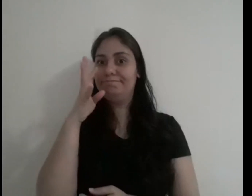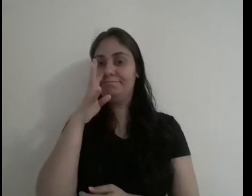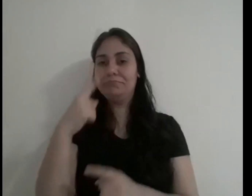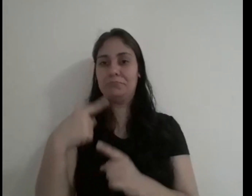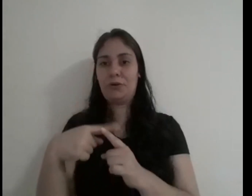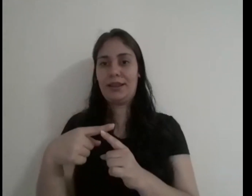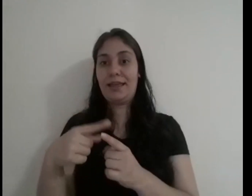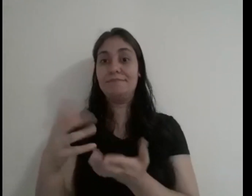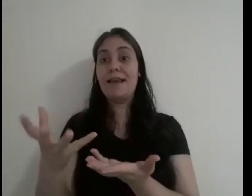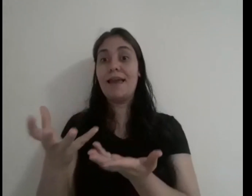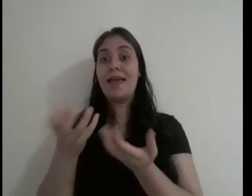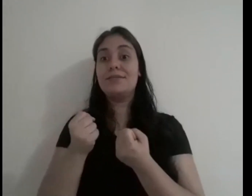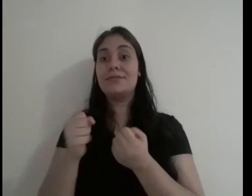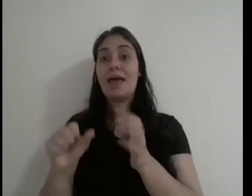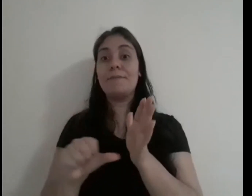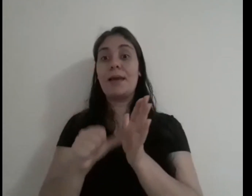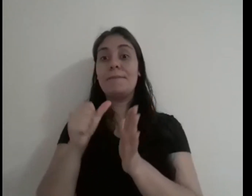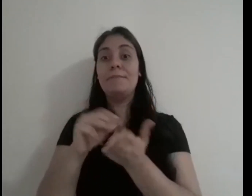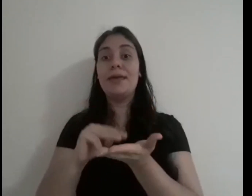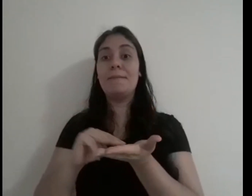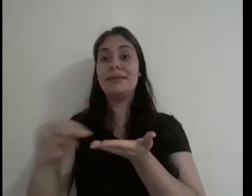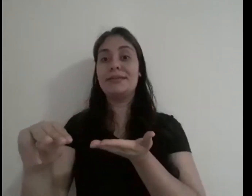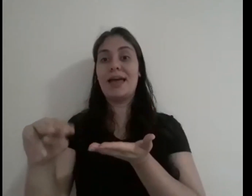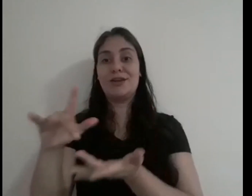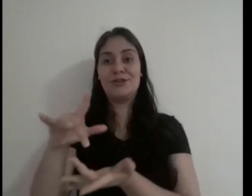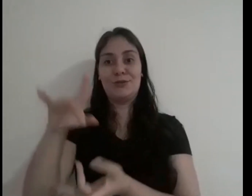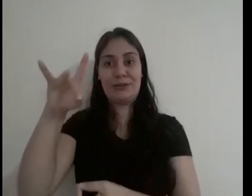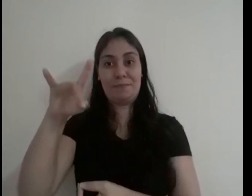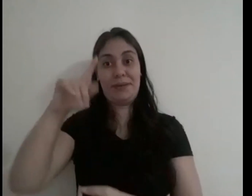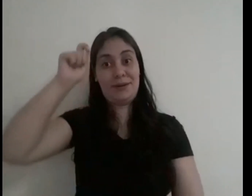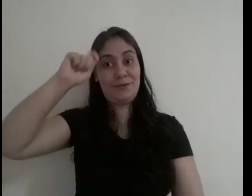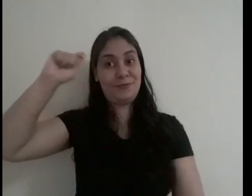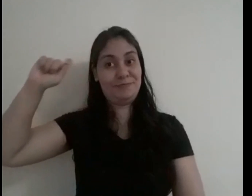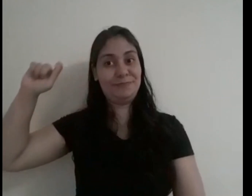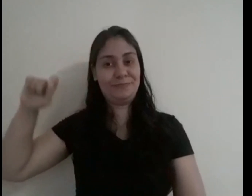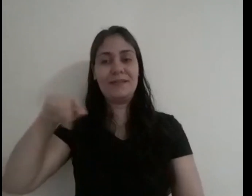ficam admirados. Porque eles recebem uma mensagem psicografada